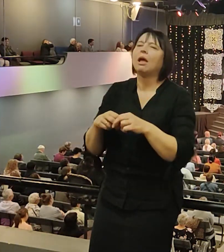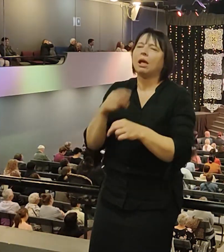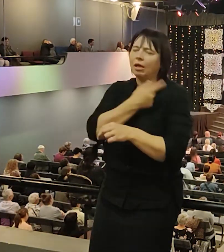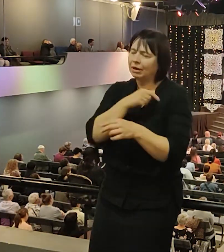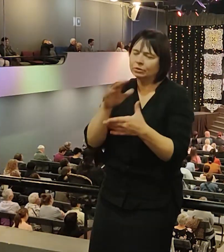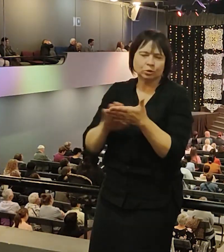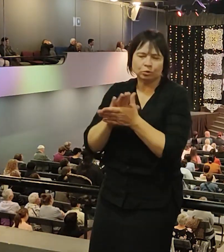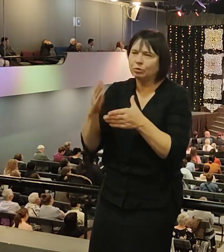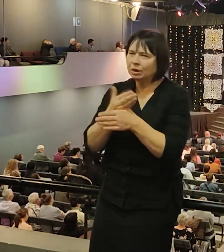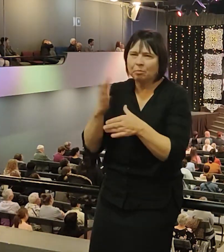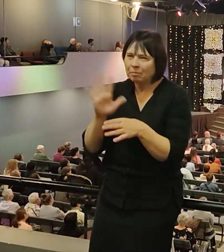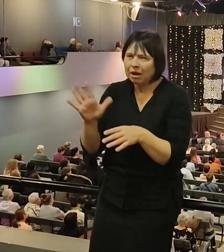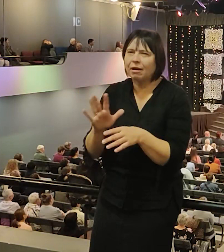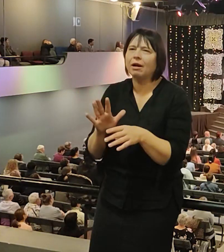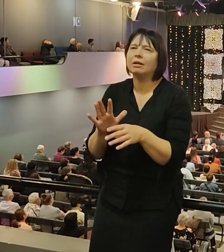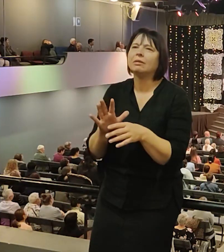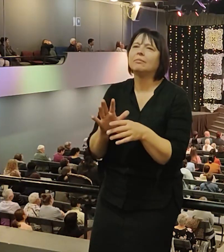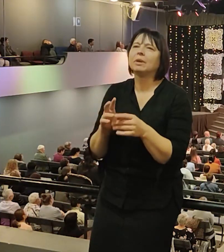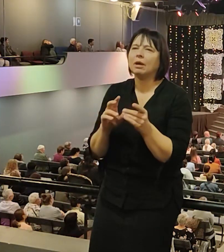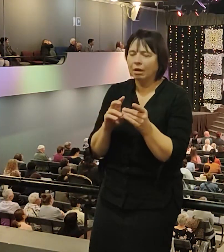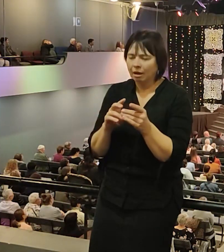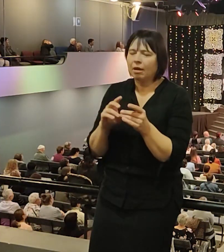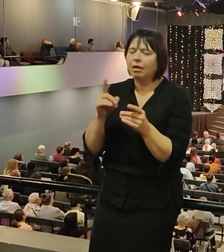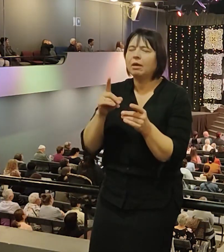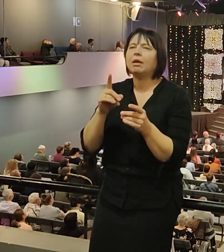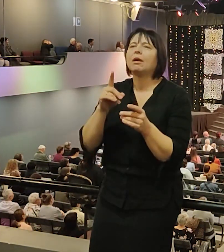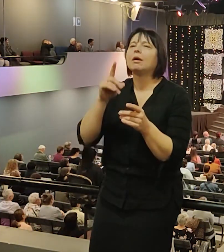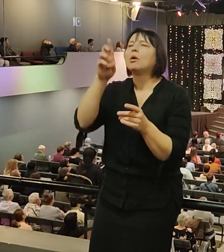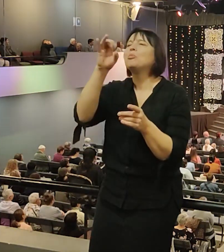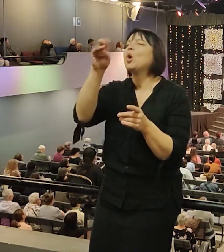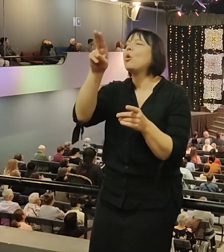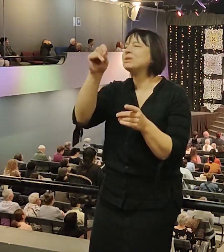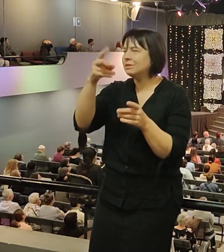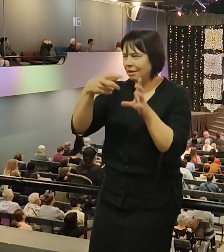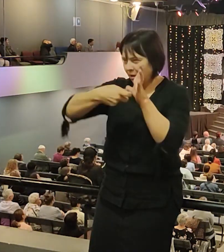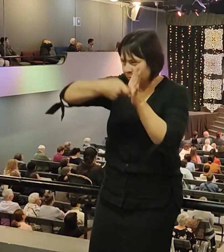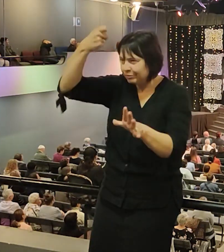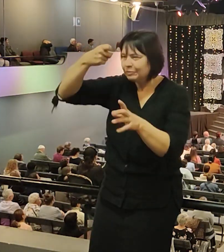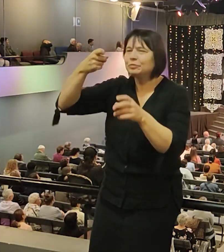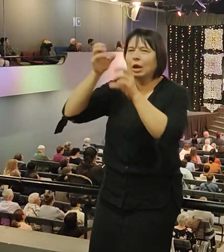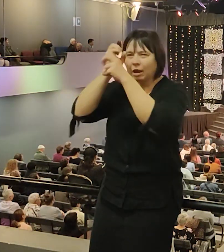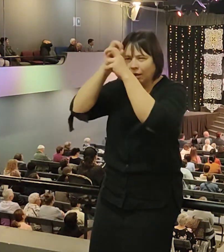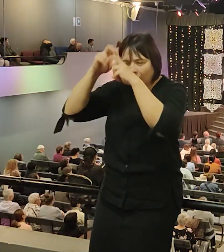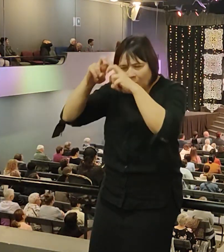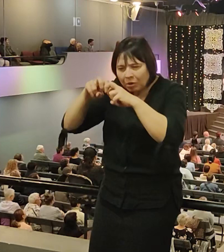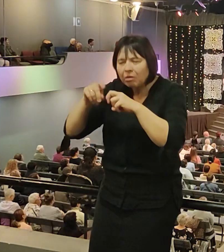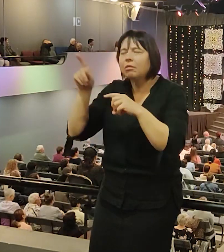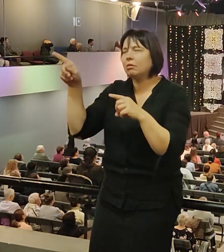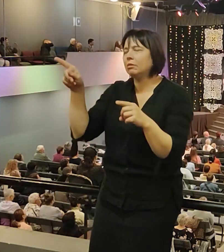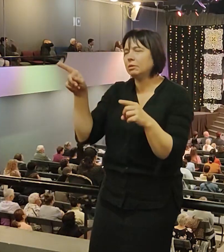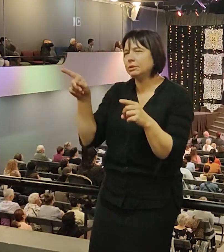Сделала биопсию, 13 проб взяли, в трубу положили. У называется радиология, не знаю, как здесь называется.